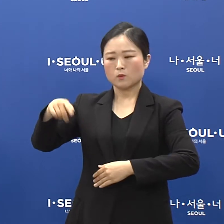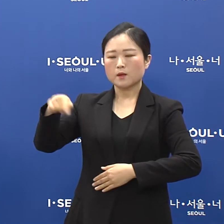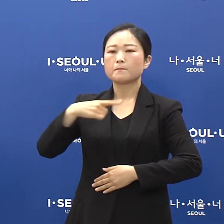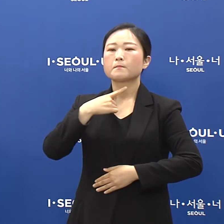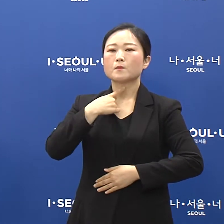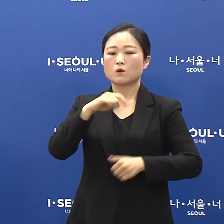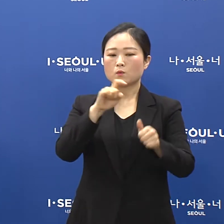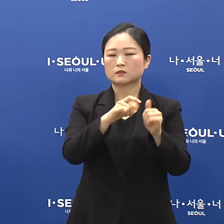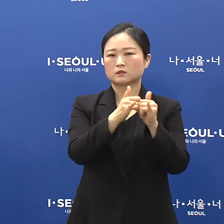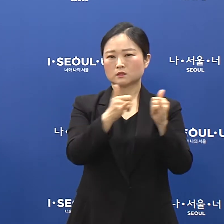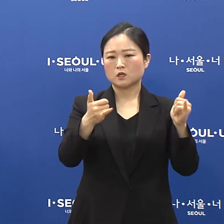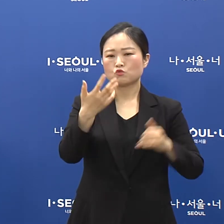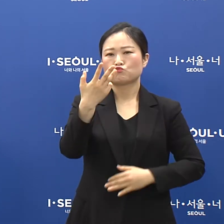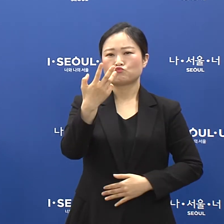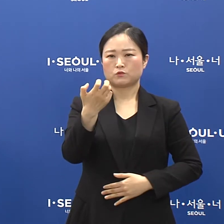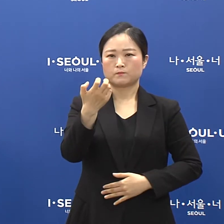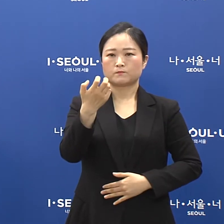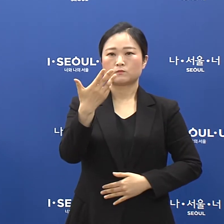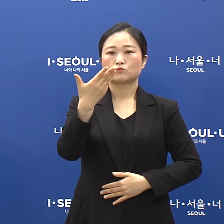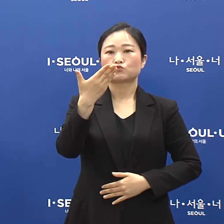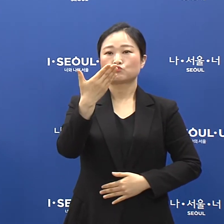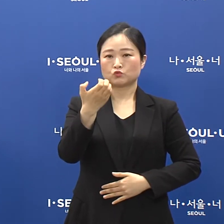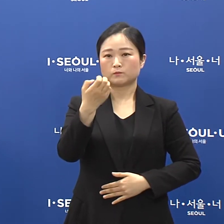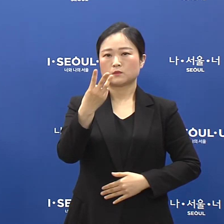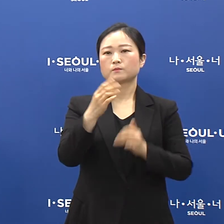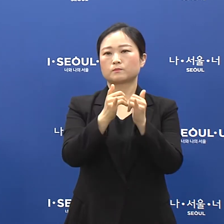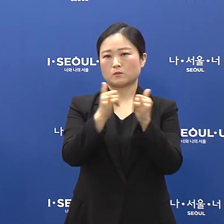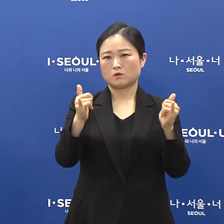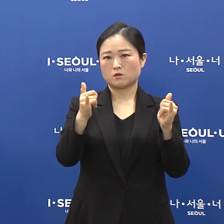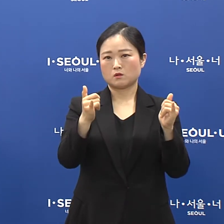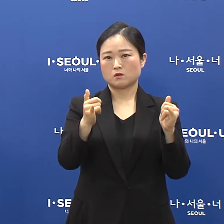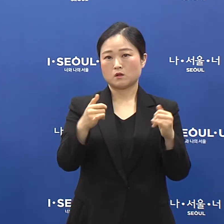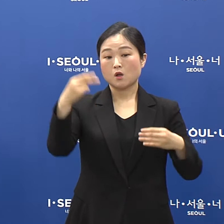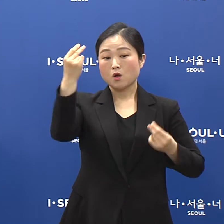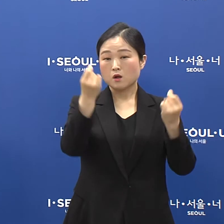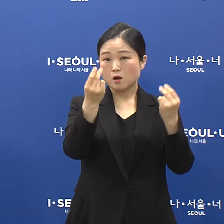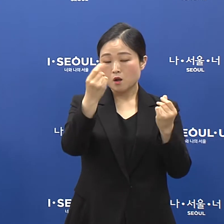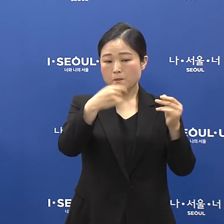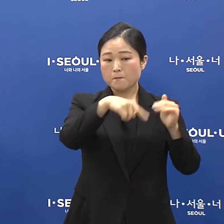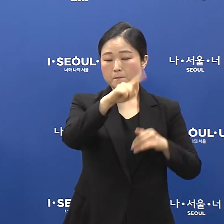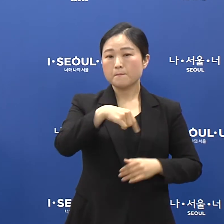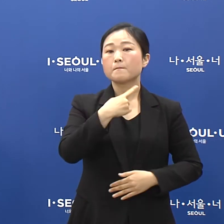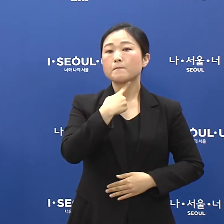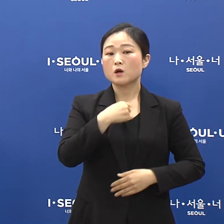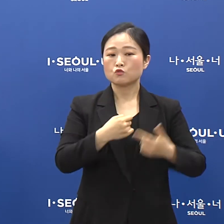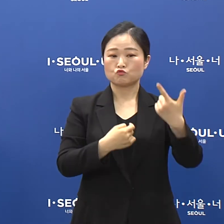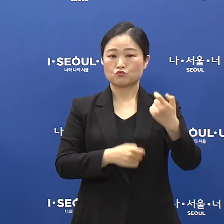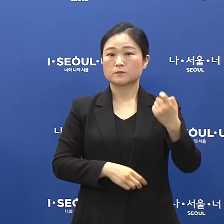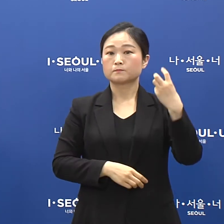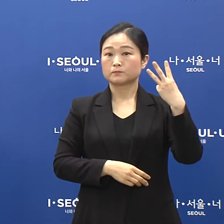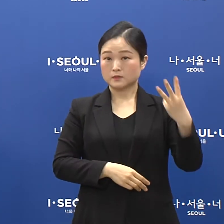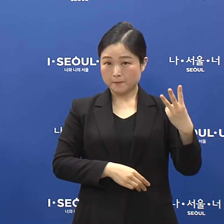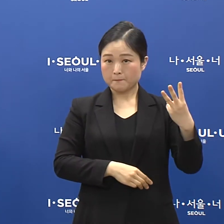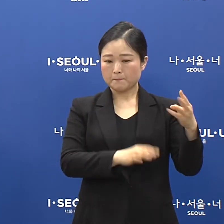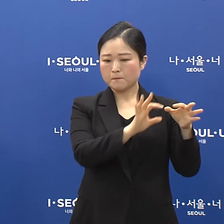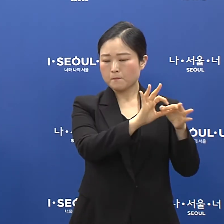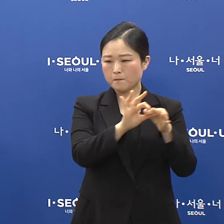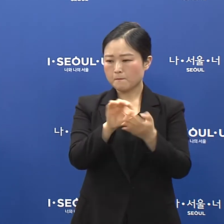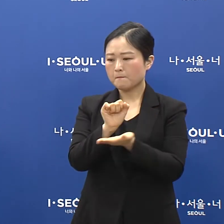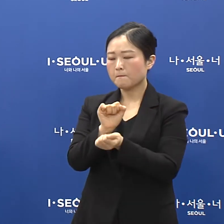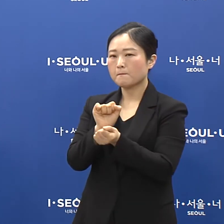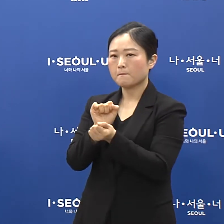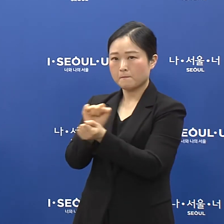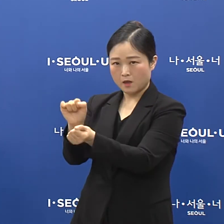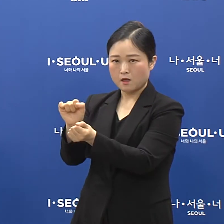클럽 등에서 감염된 사람이 63명 그리고 가족, 지인, 동료 등이 모두